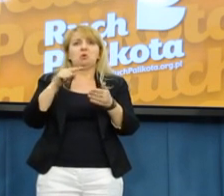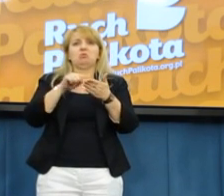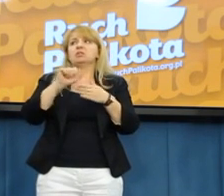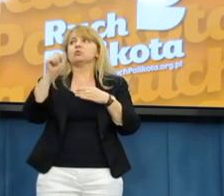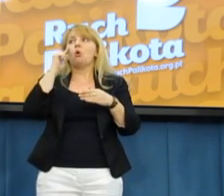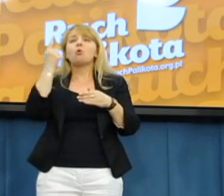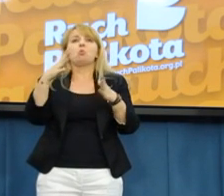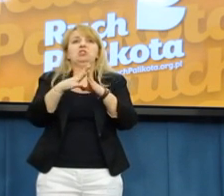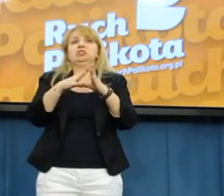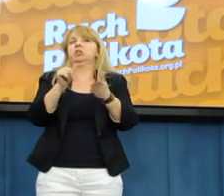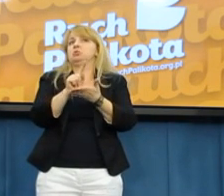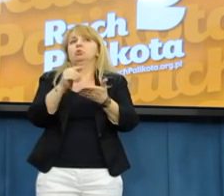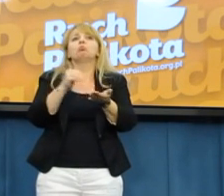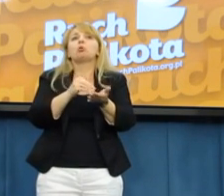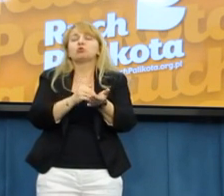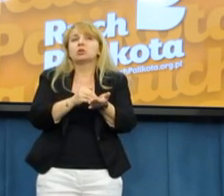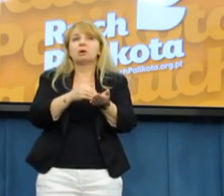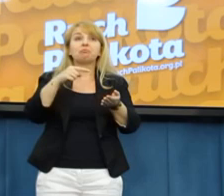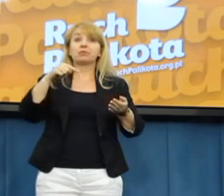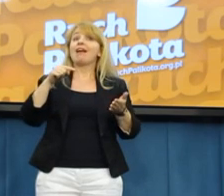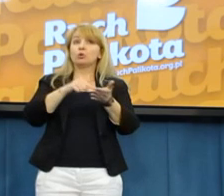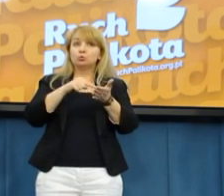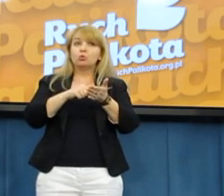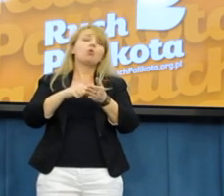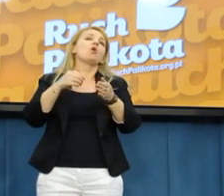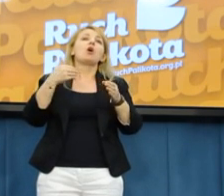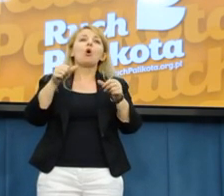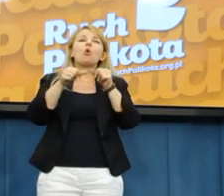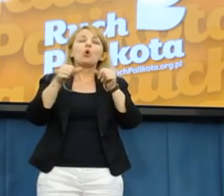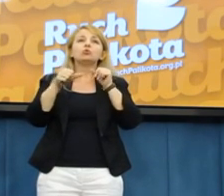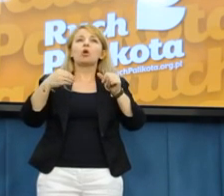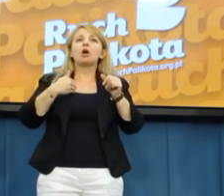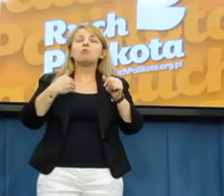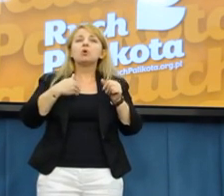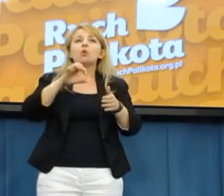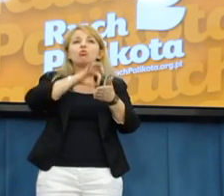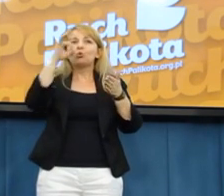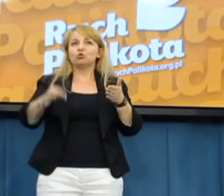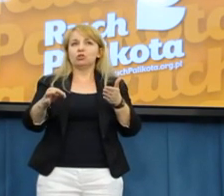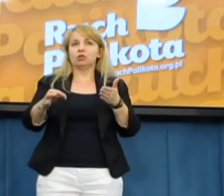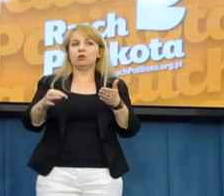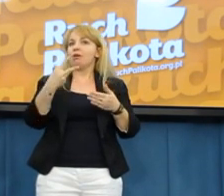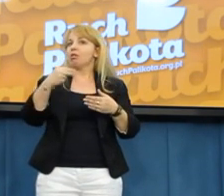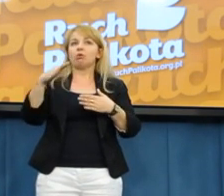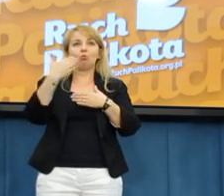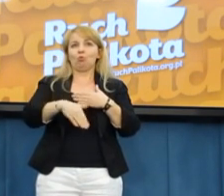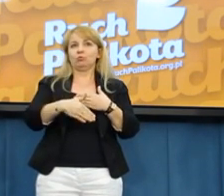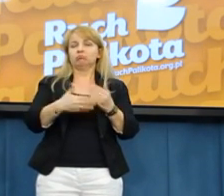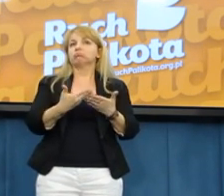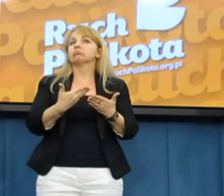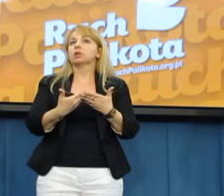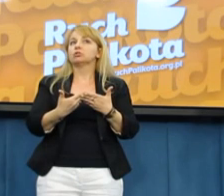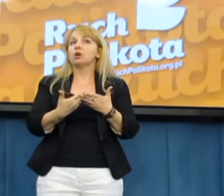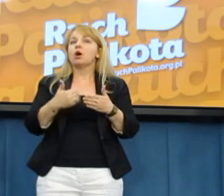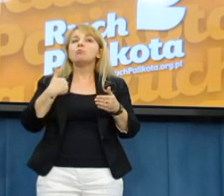W tym przypadku kontrole trwają do dnia dzisiejszego, nie zakończyły się, mimo że zarówno kontrole